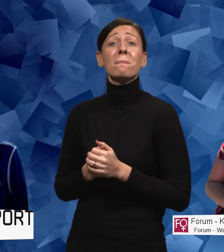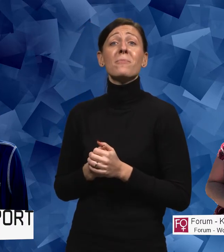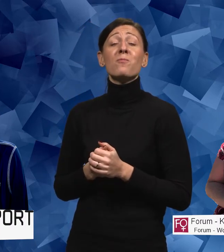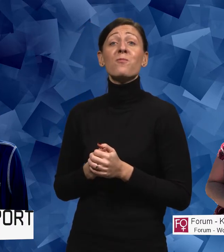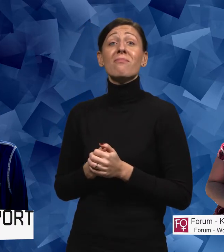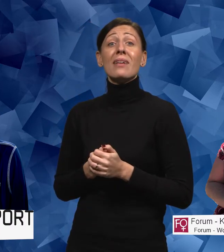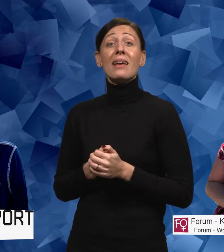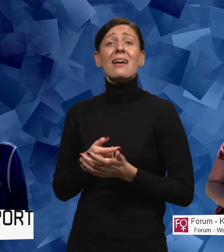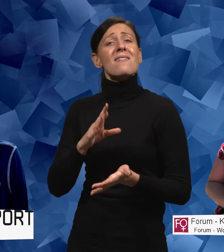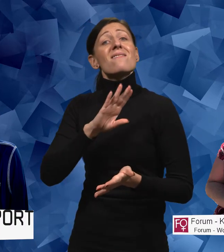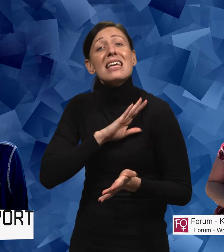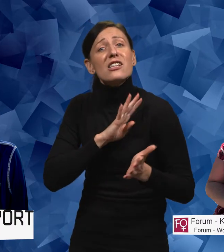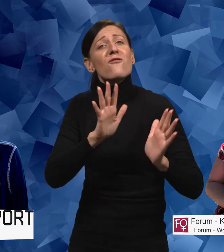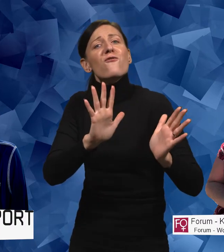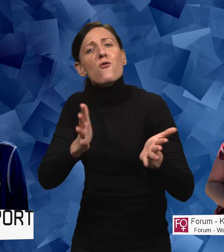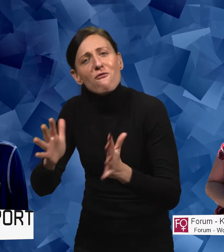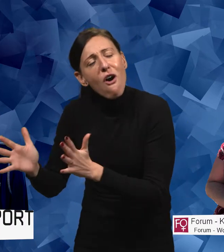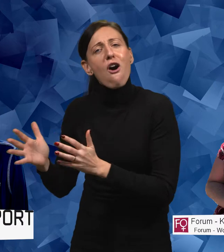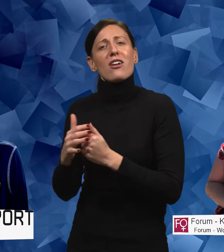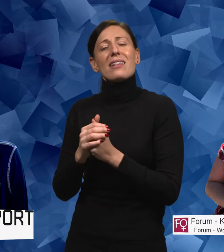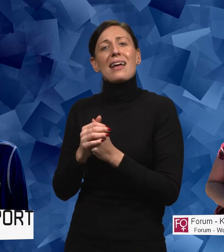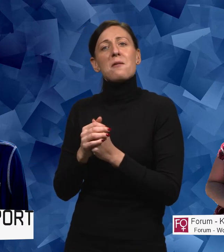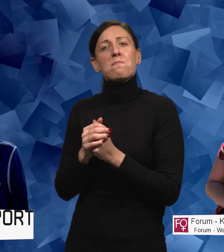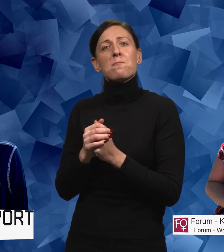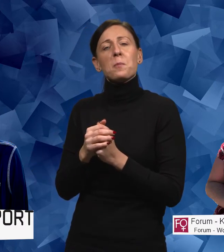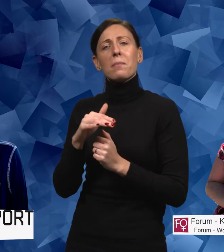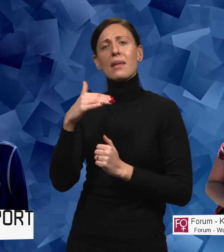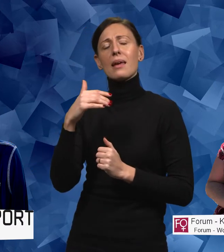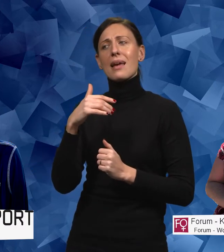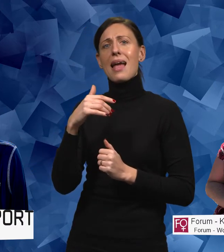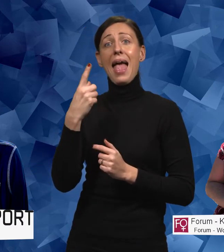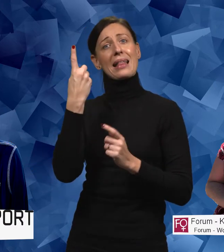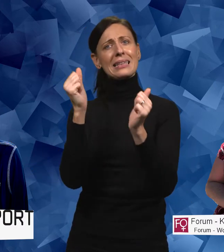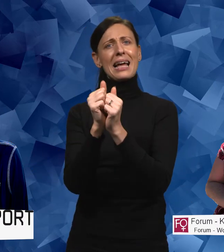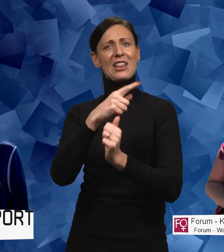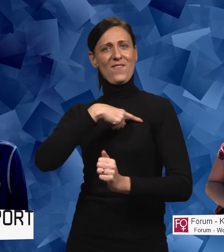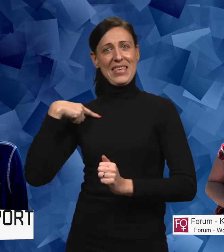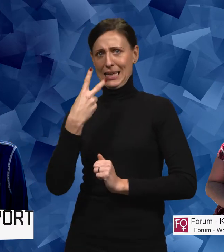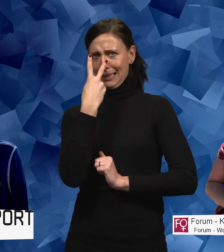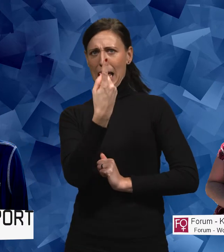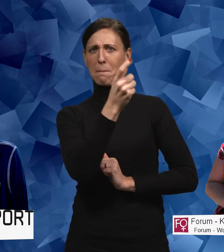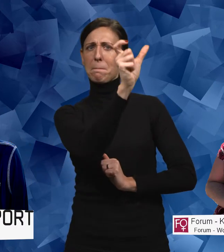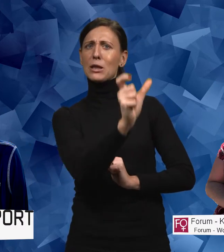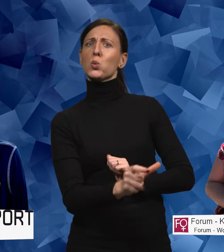så finns det fortfarande en tendens att se personer med funktionsnedsättning som könlösa.